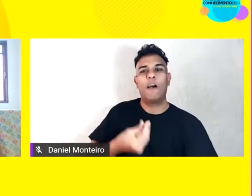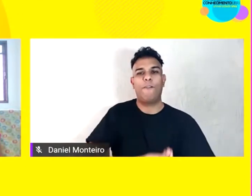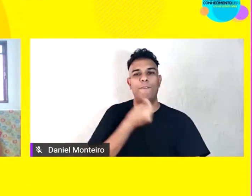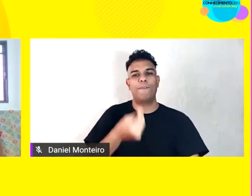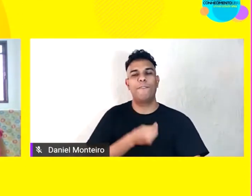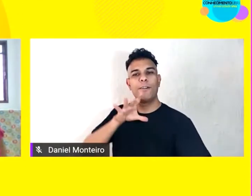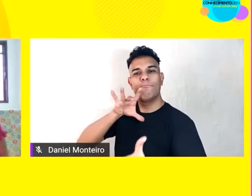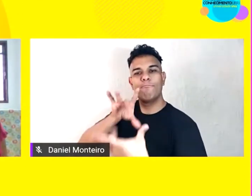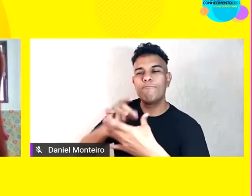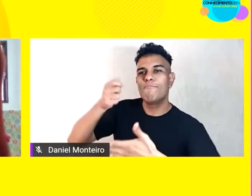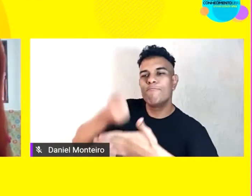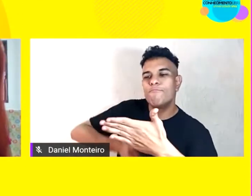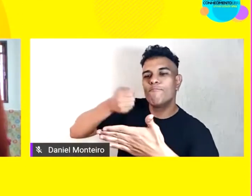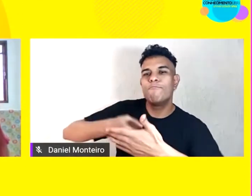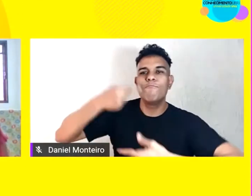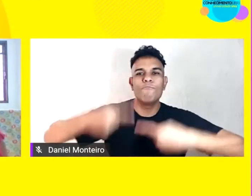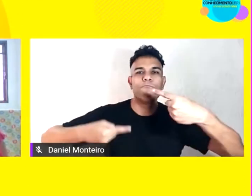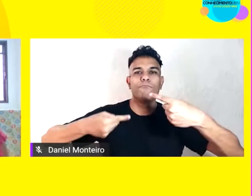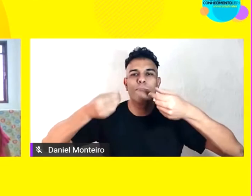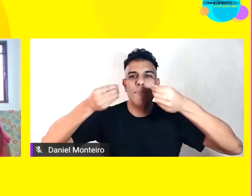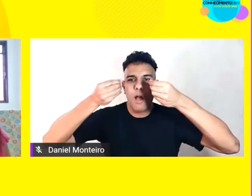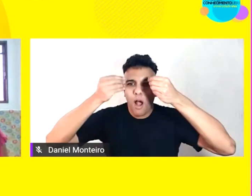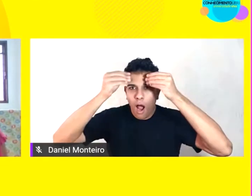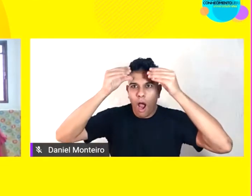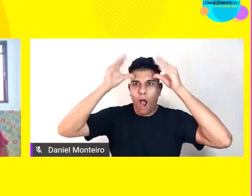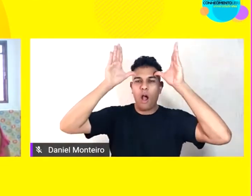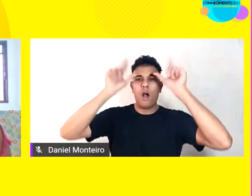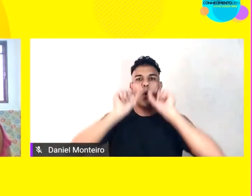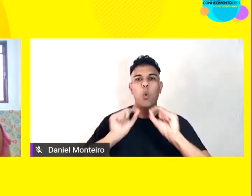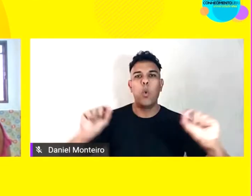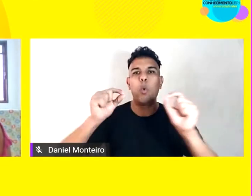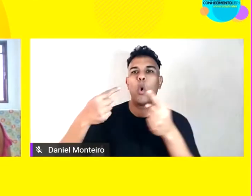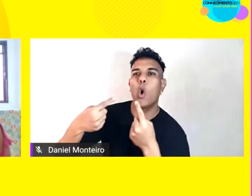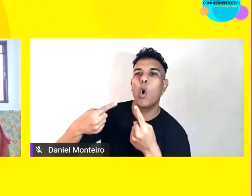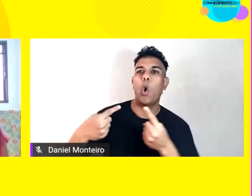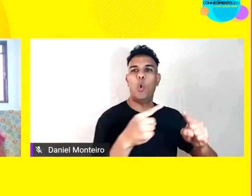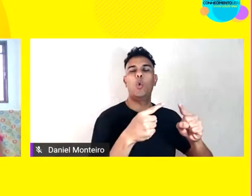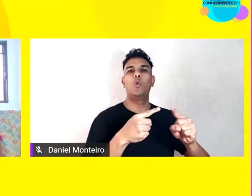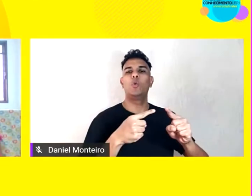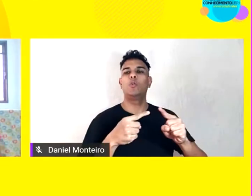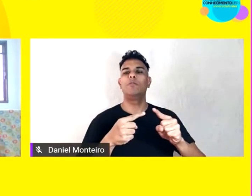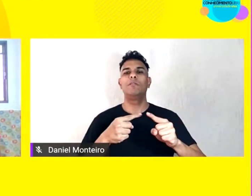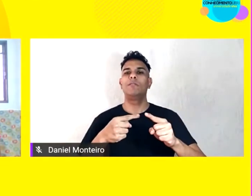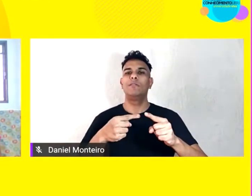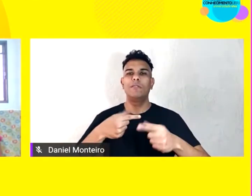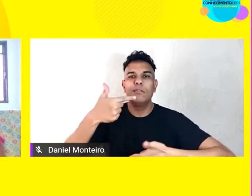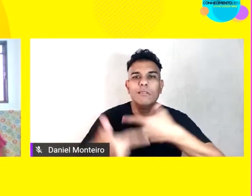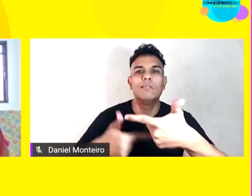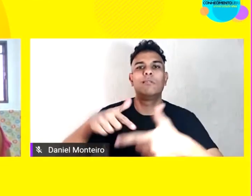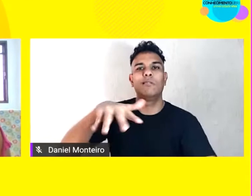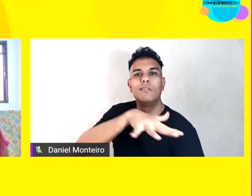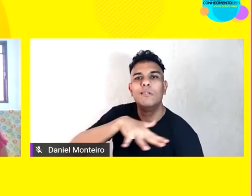político nos faz produzir saberes contra hegemônicos para disputar narrativas nos espaços.